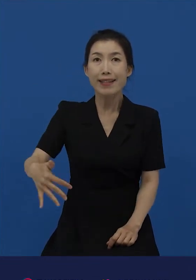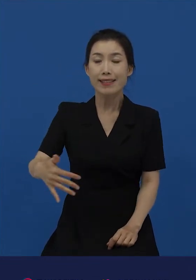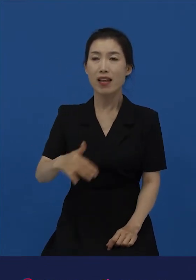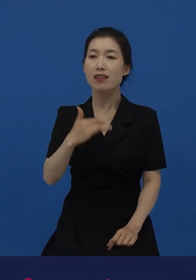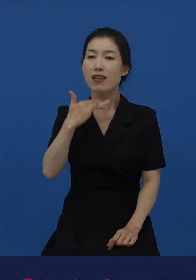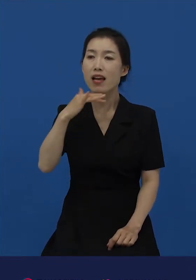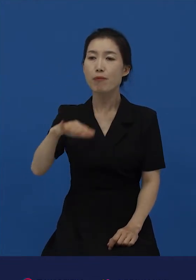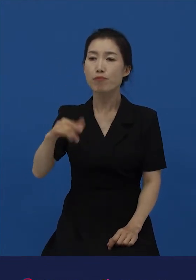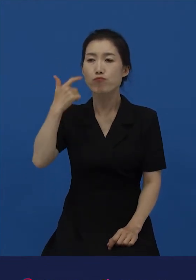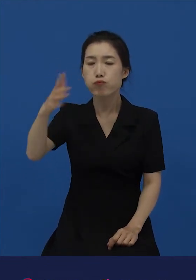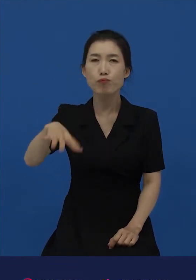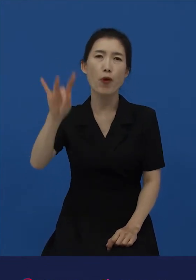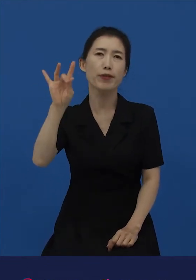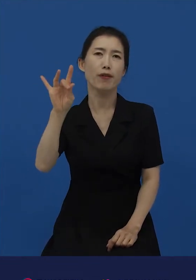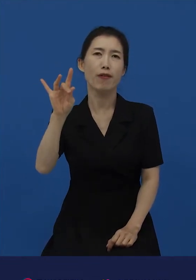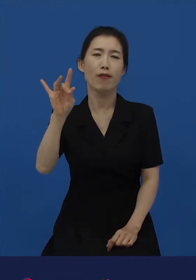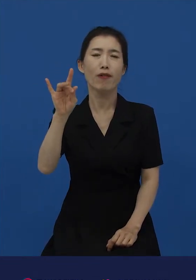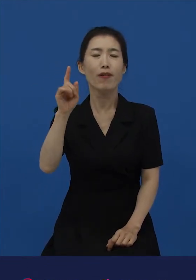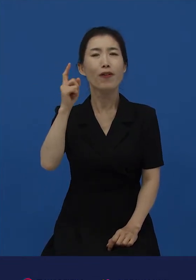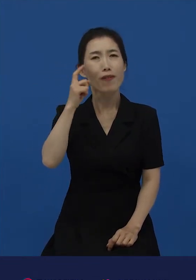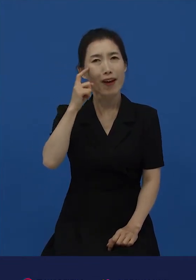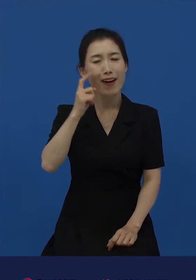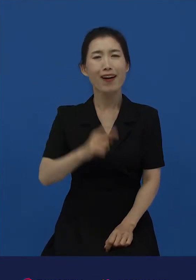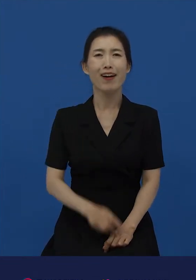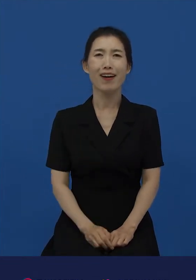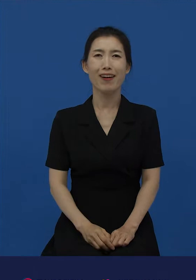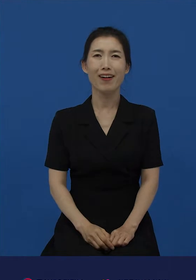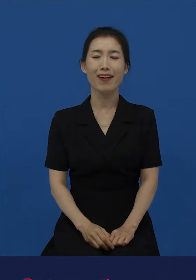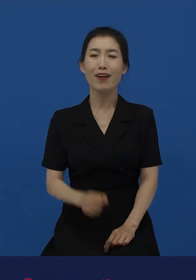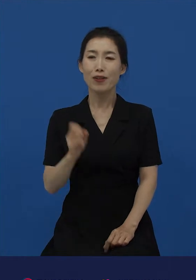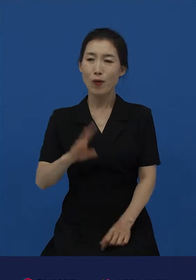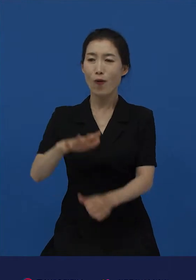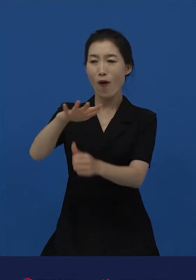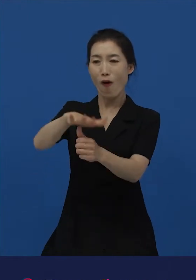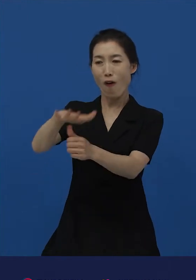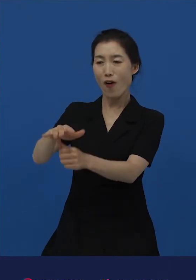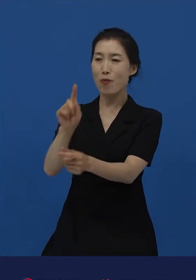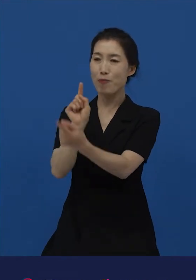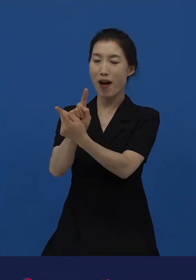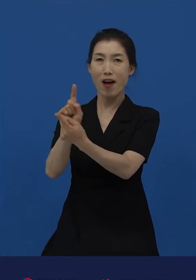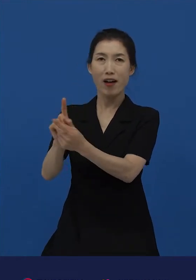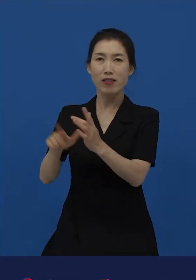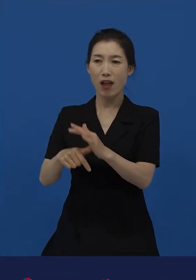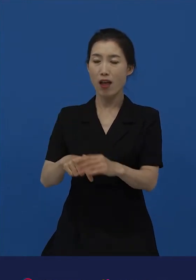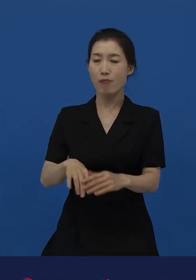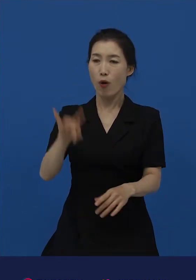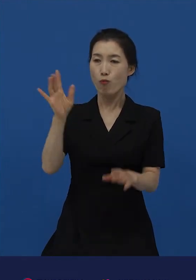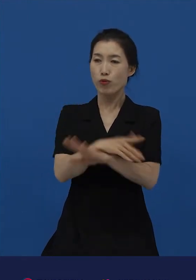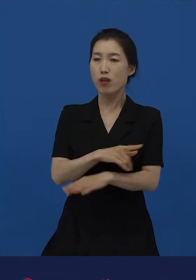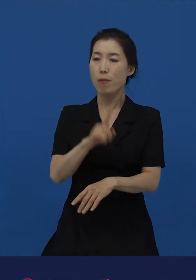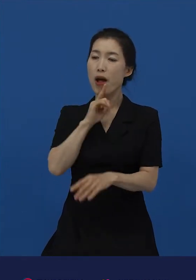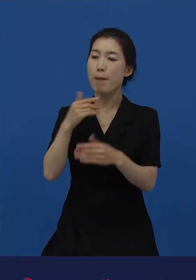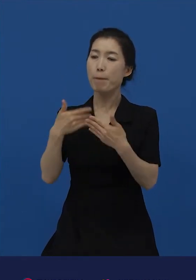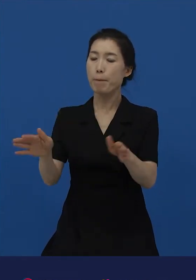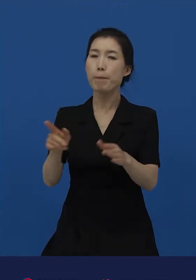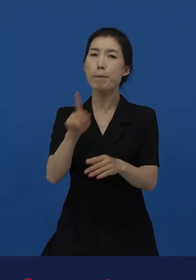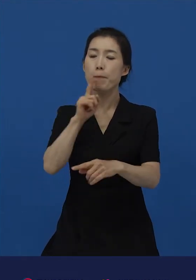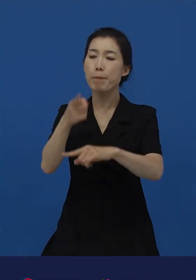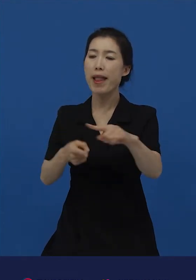낯설지는 않습니다. 그리고 아이들을 만나면 거의 대부분 다짜고짜 반말을 사용하는 경우가 많습니다.